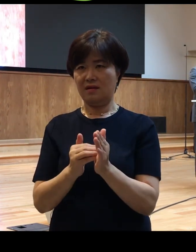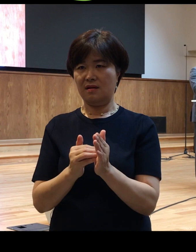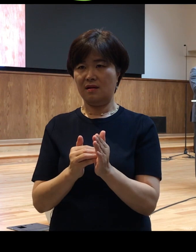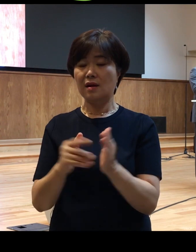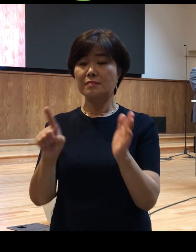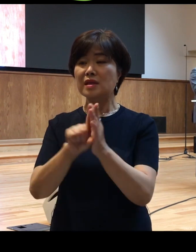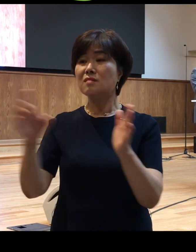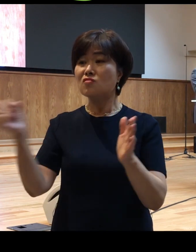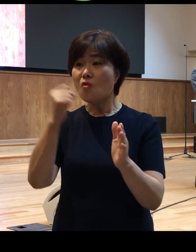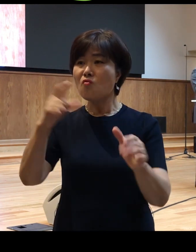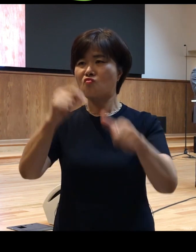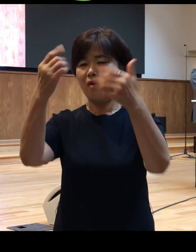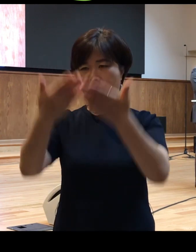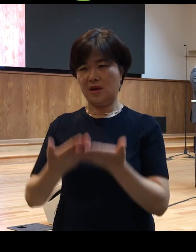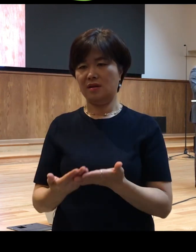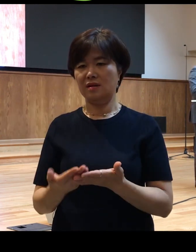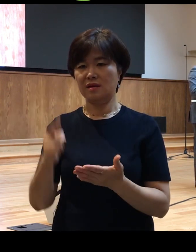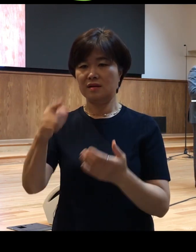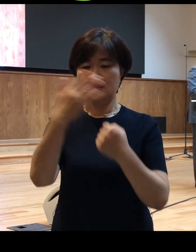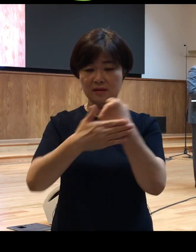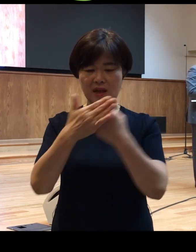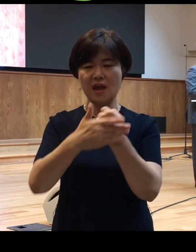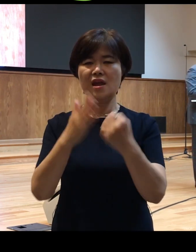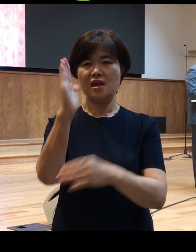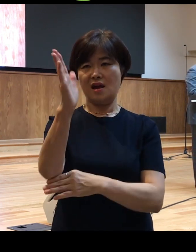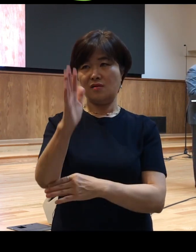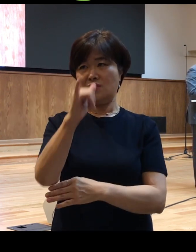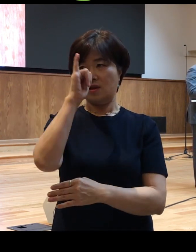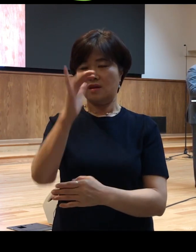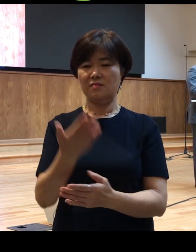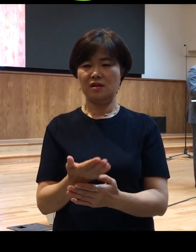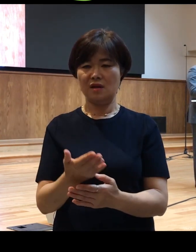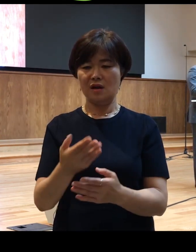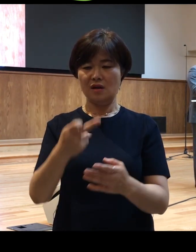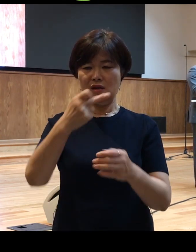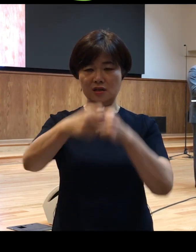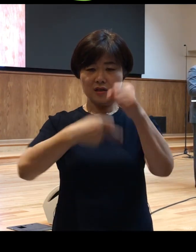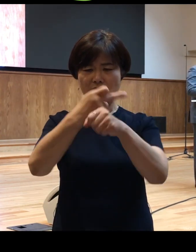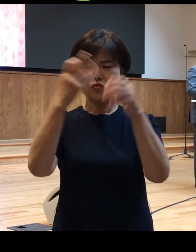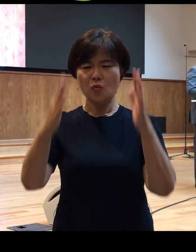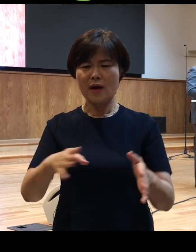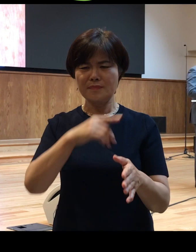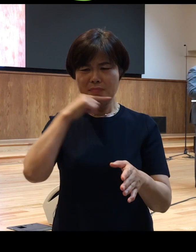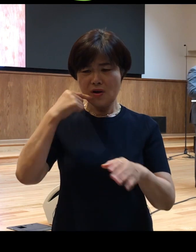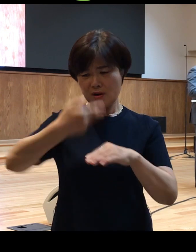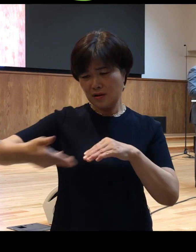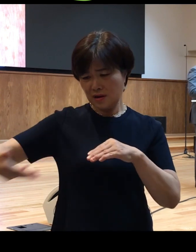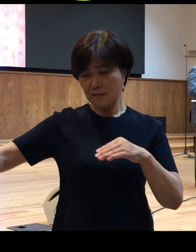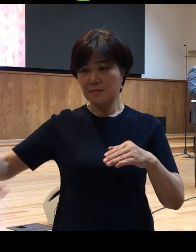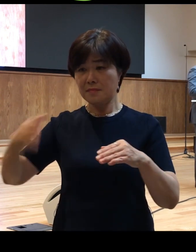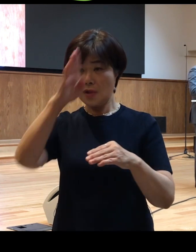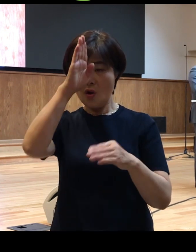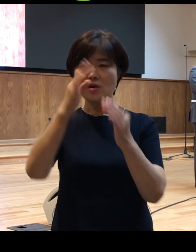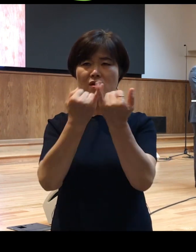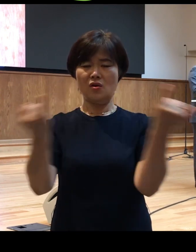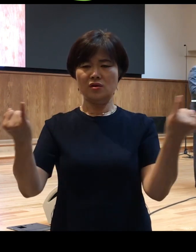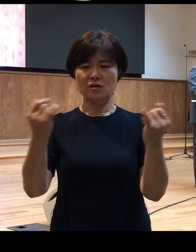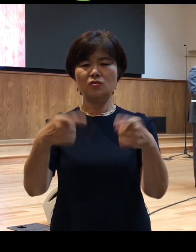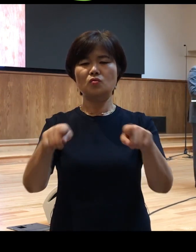구원받는 그 은혜를 이야기하고 계십니다 열두의 혈루증을 앓았던 여인에게도 동일한 말씀을 하셨습니다